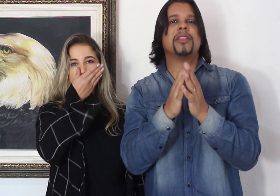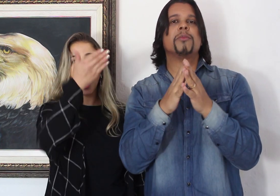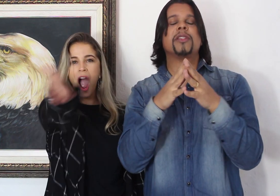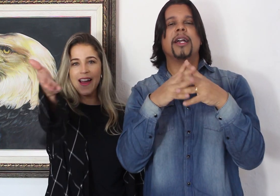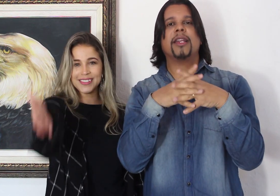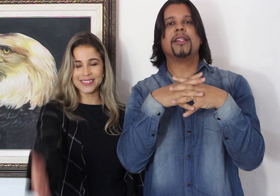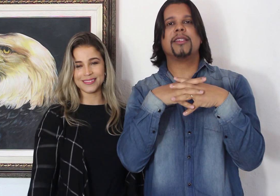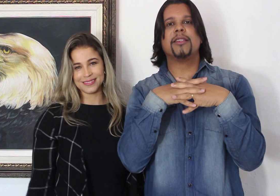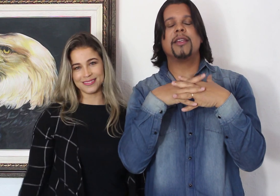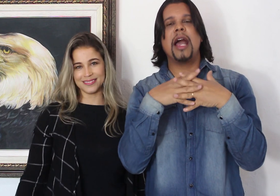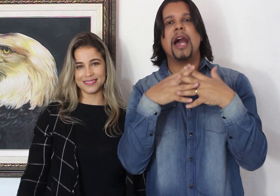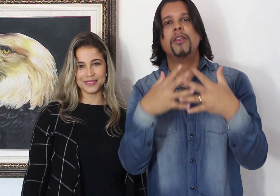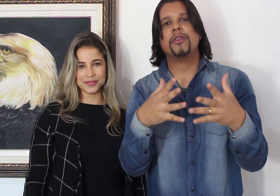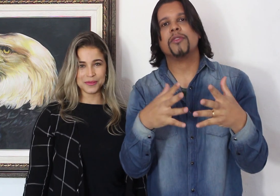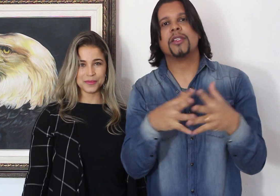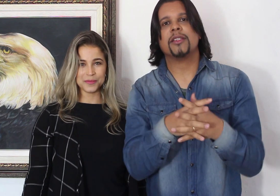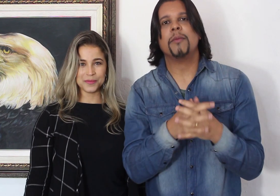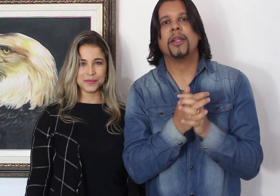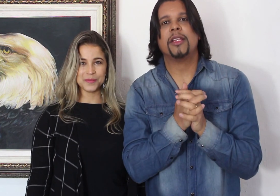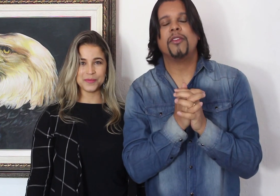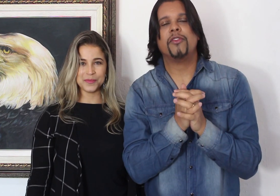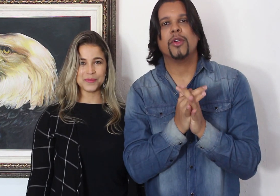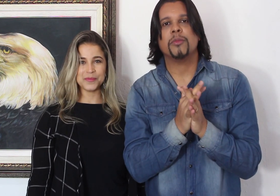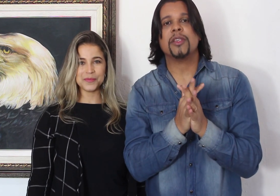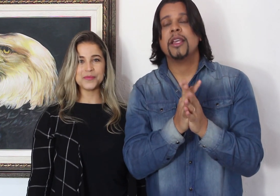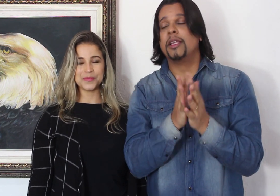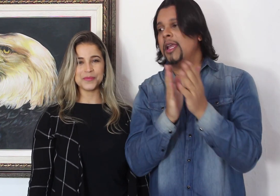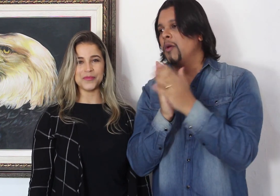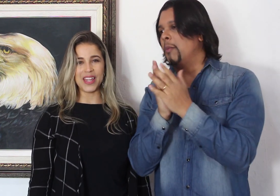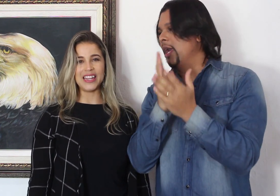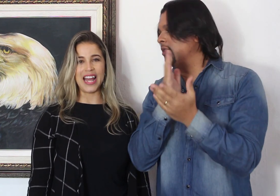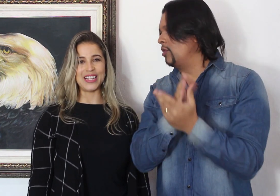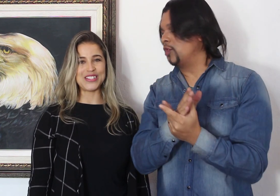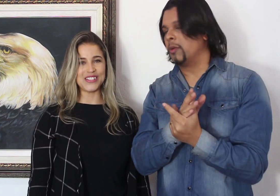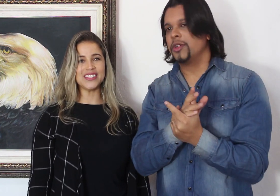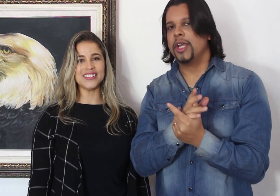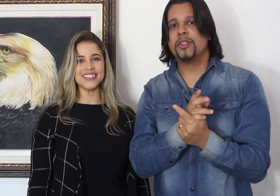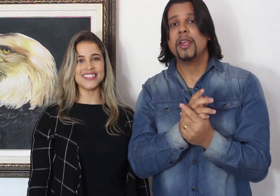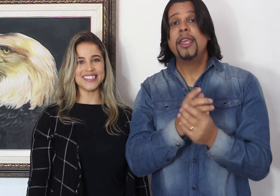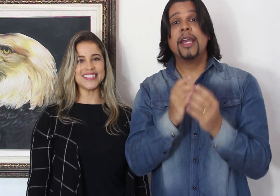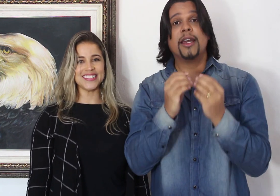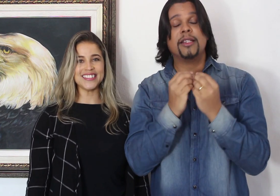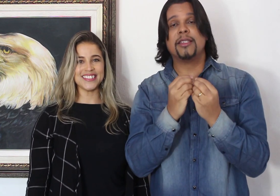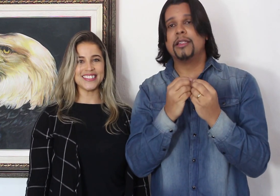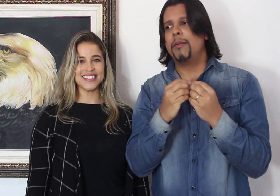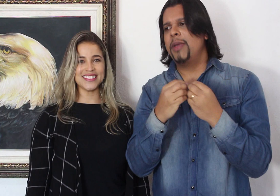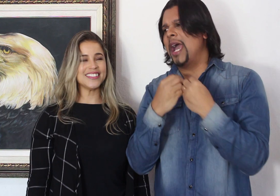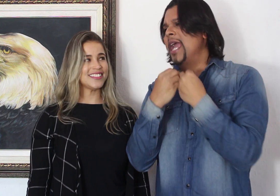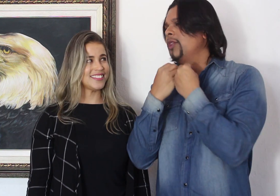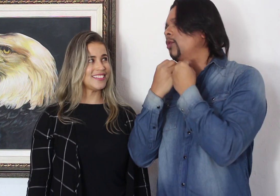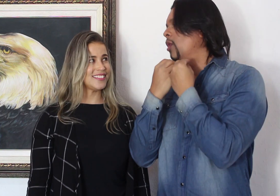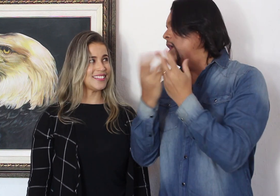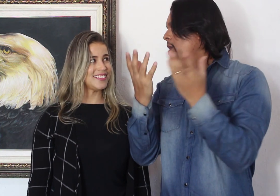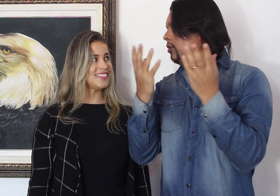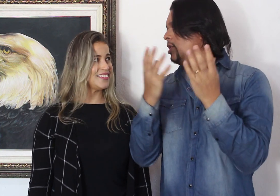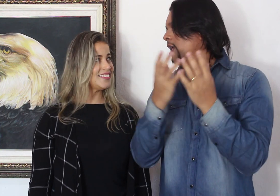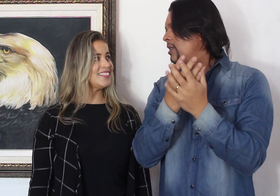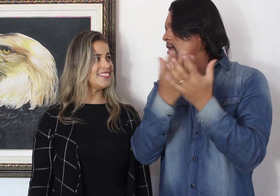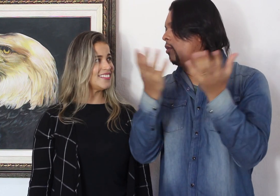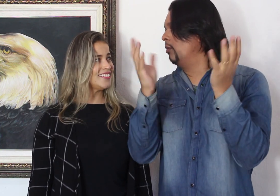temos que agradecer esse carinho que vocês tem pela DnFilmes que tem acompanhado os nossos projetos e agradecer também a enorme audiência como